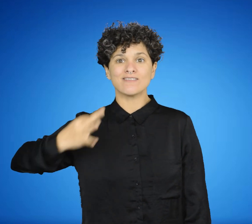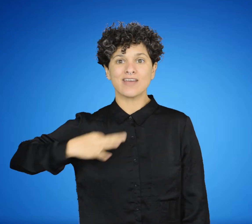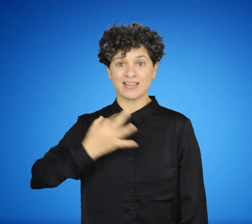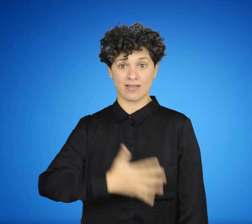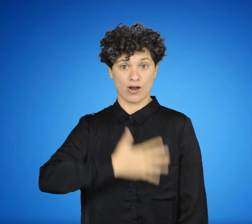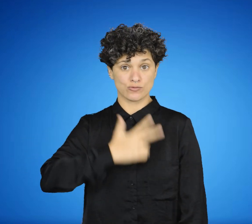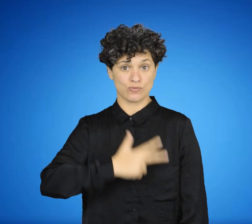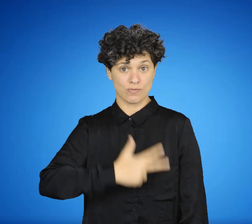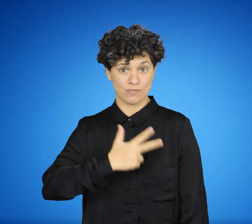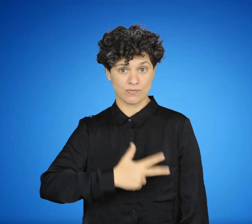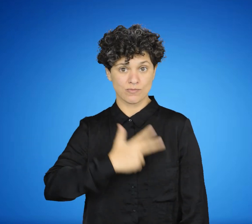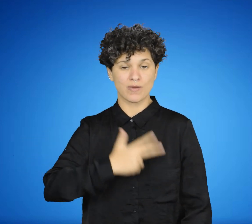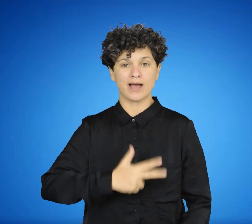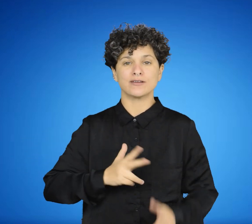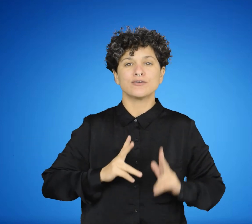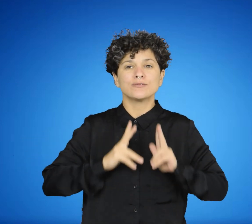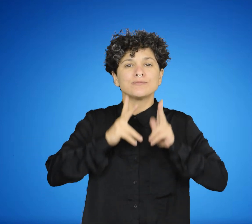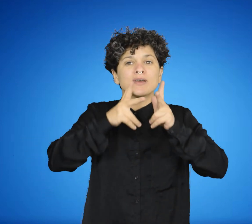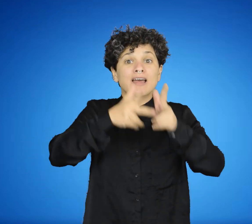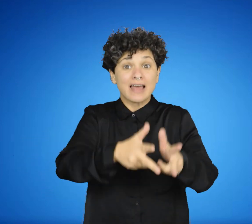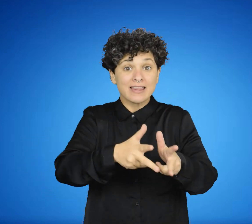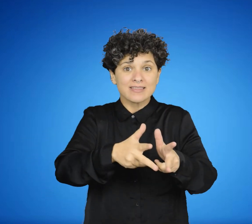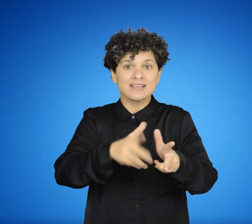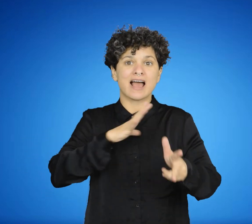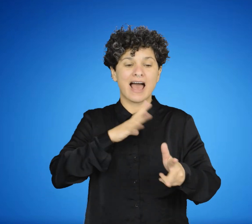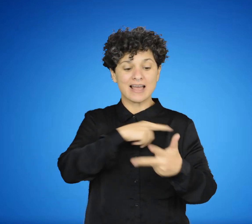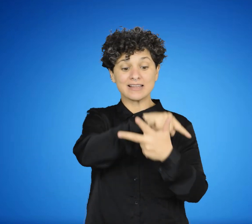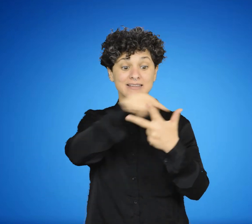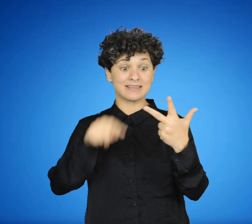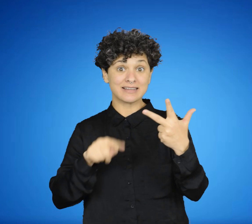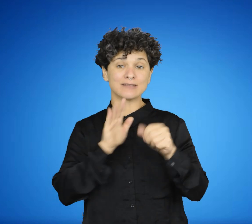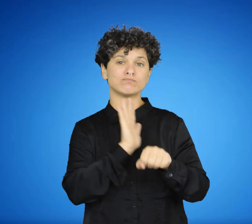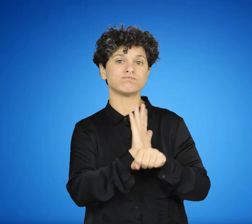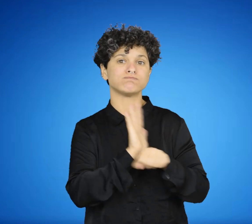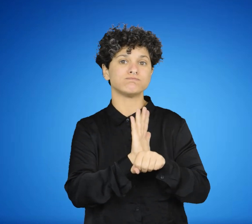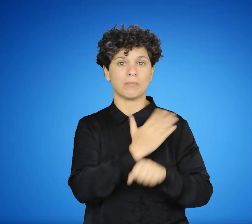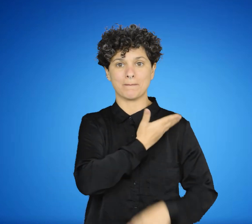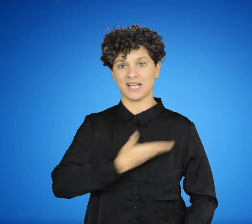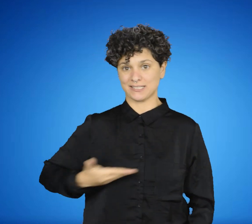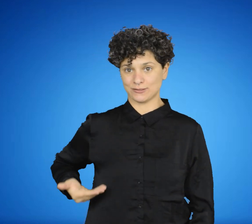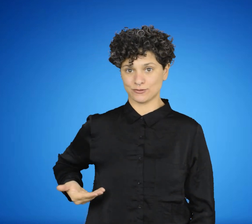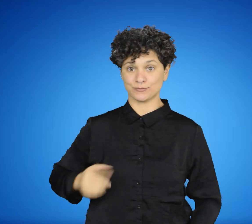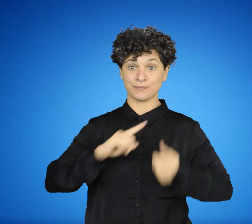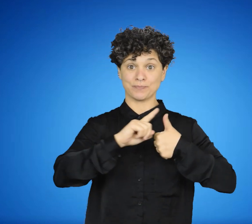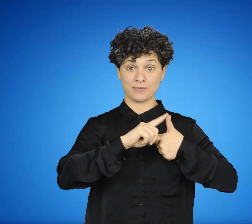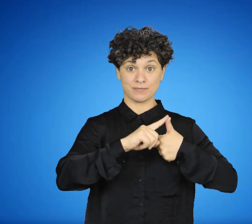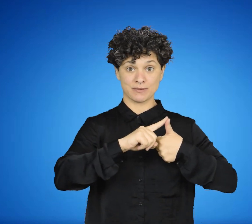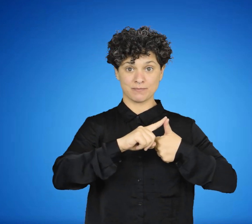En esa afirmación indica el valor de la educación para los seres humanos. Para el autor existen tres